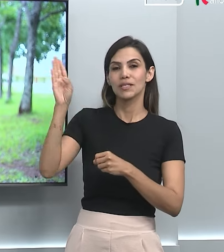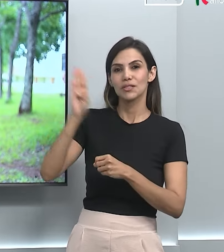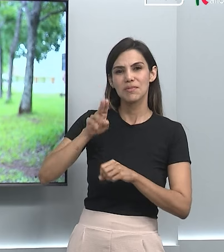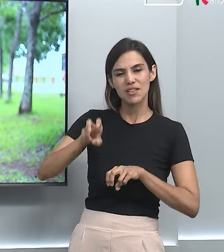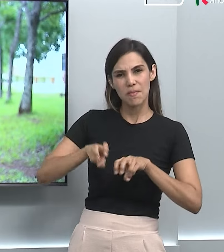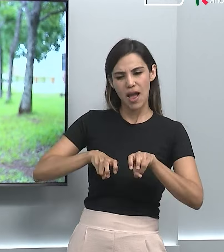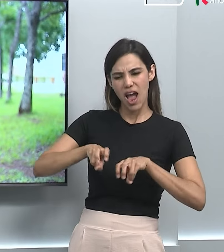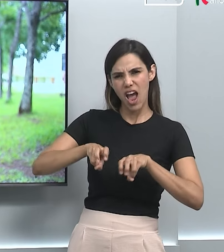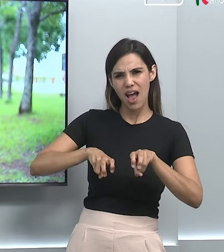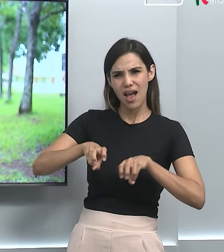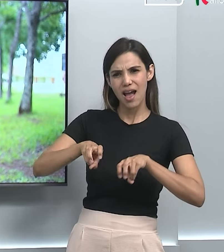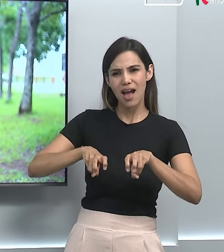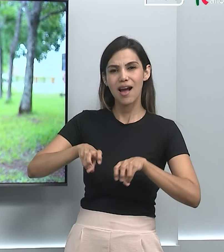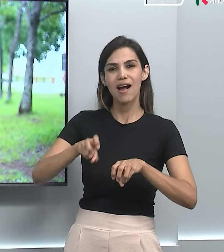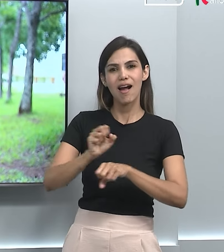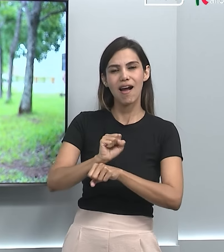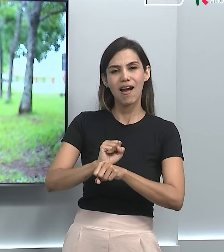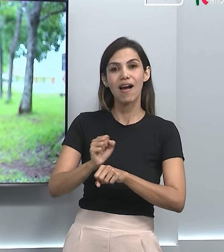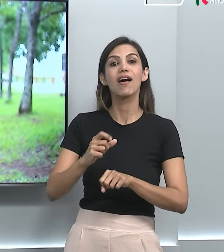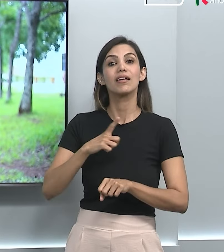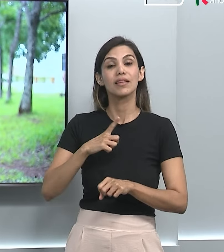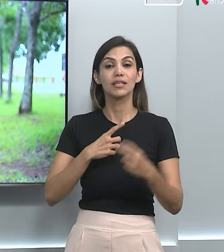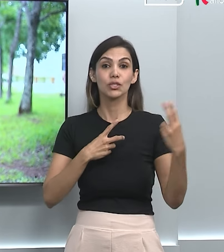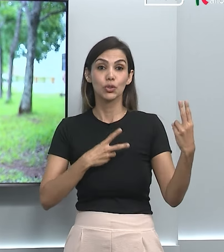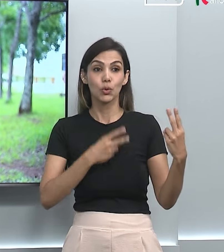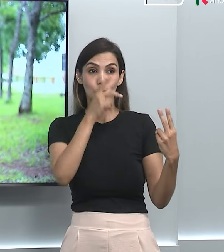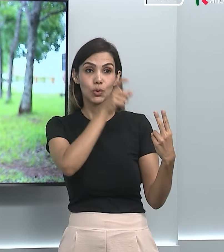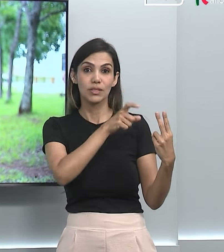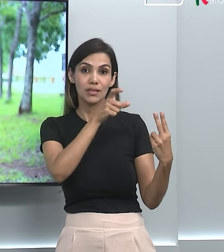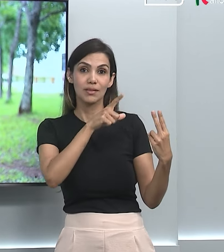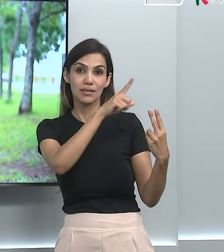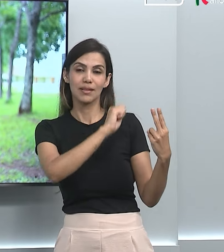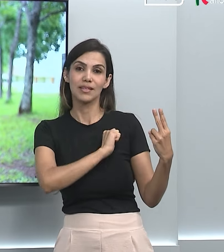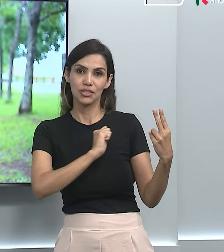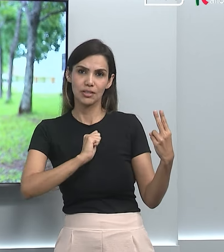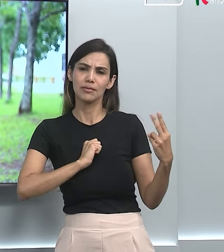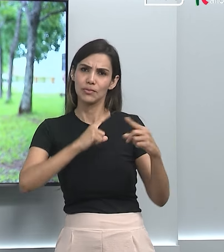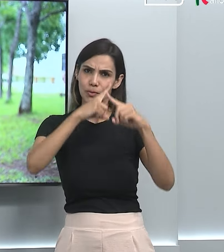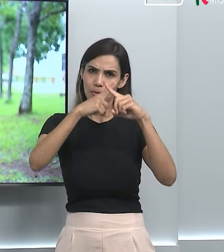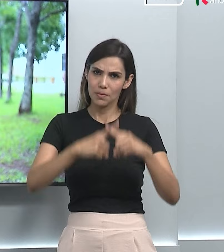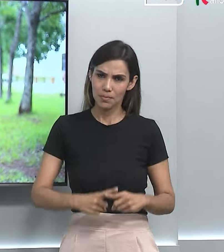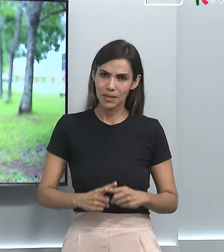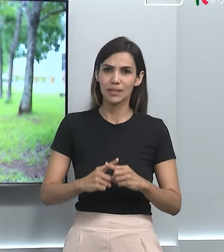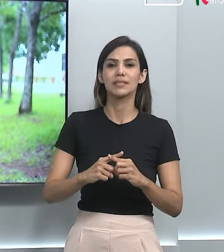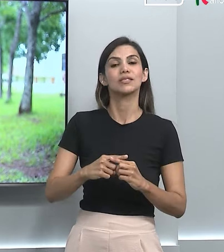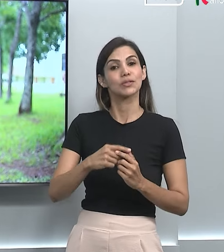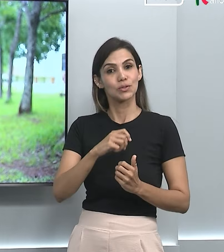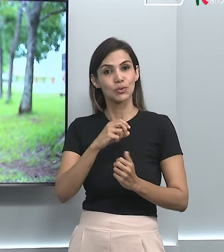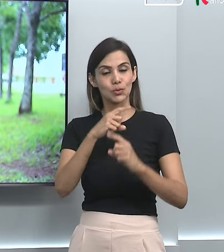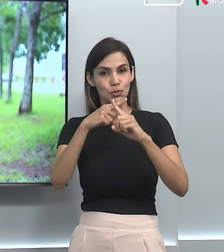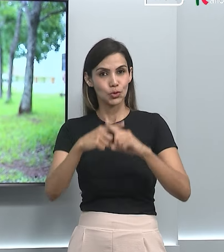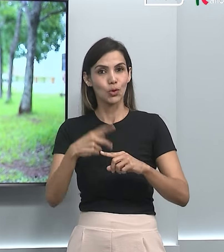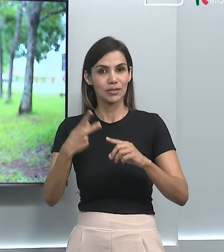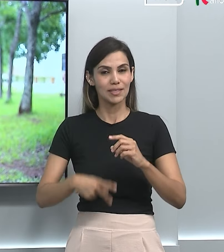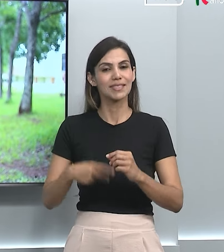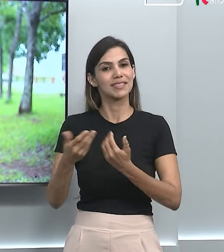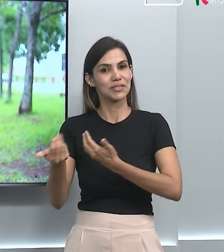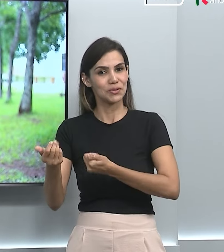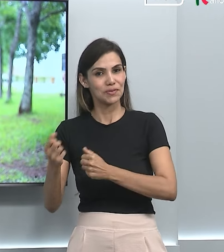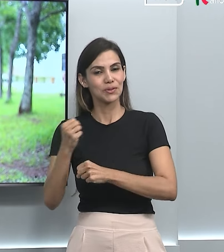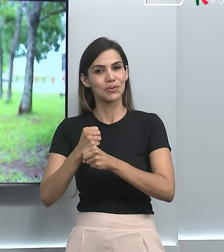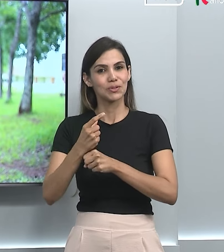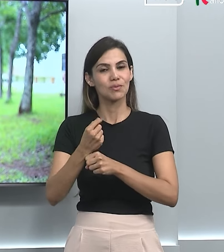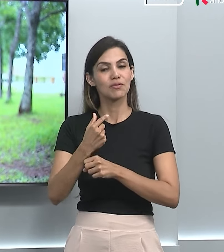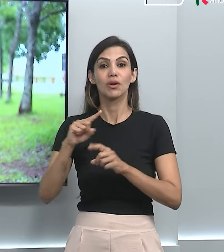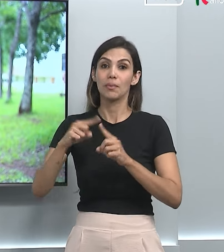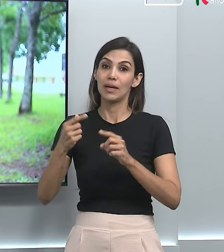Fórmula 1 e sobre dois atletas de Anápolis que competem nos Jogos da Juventude 2024. Mas antes de dar mais